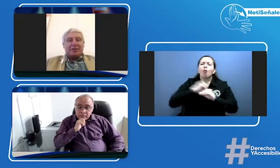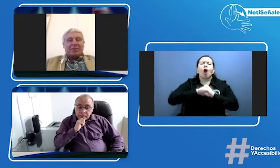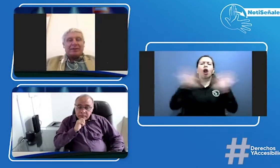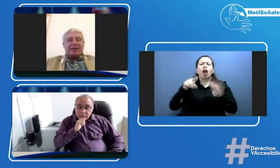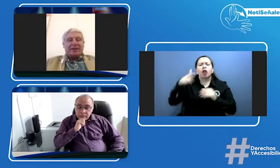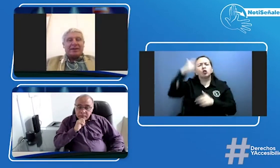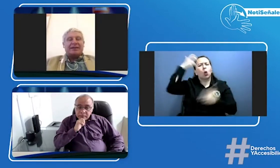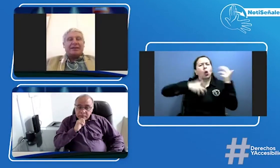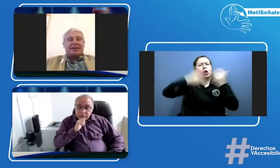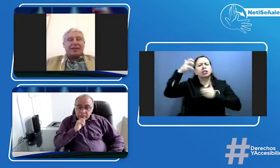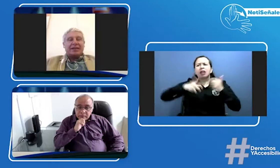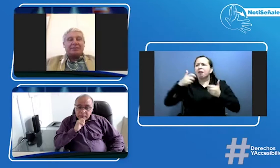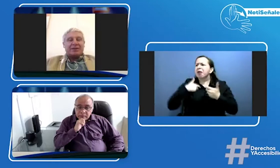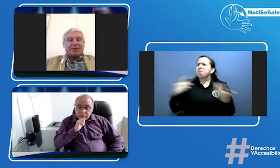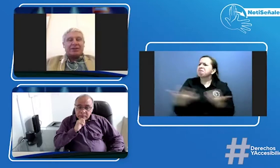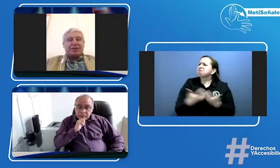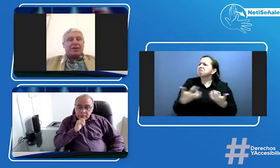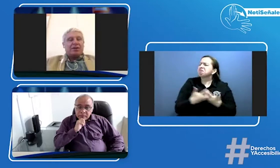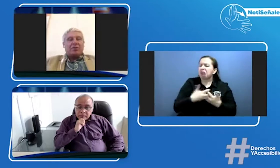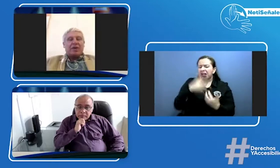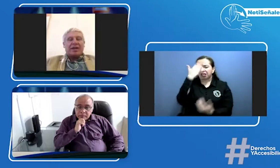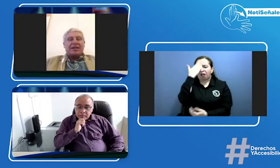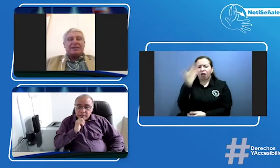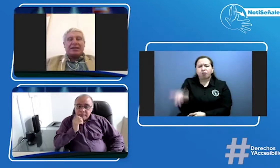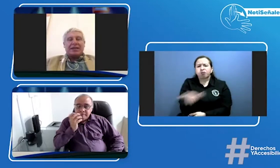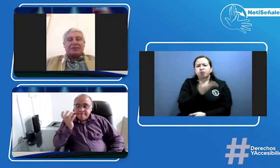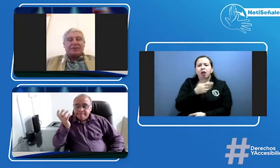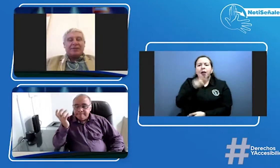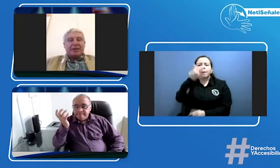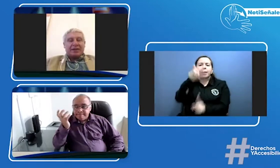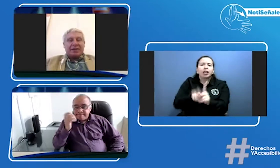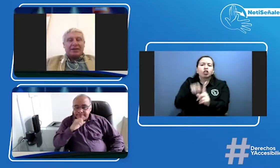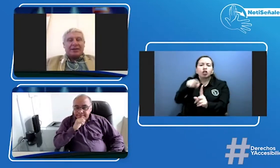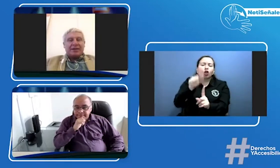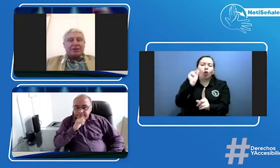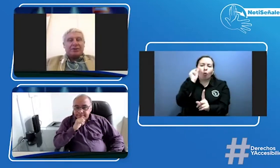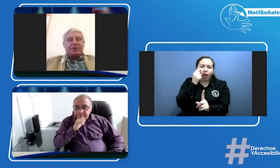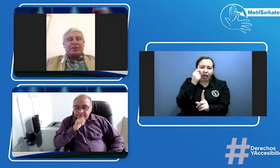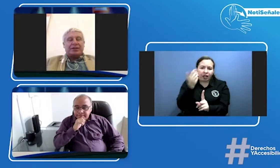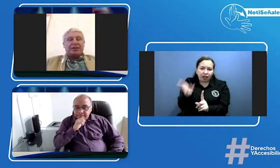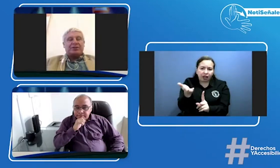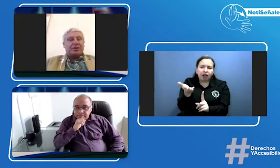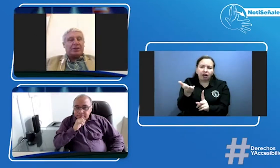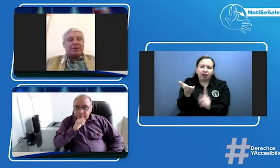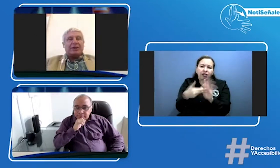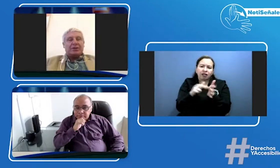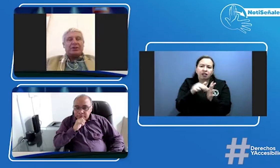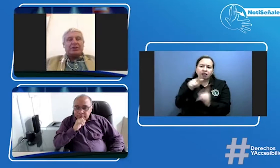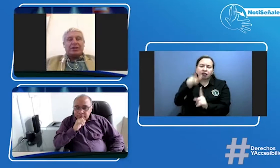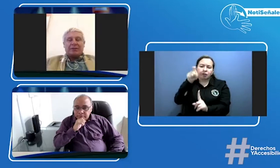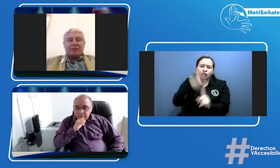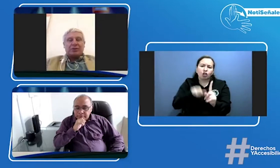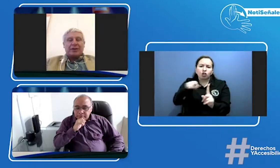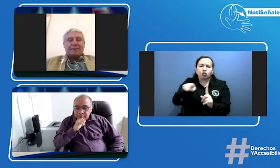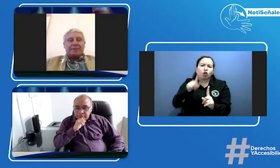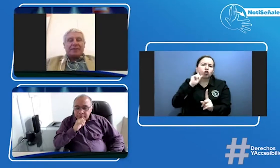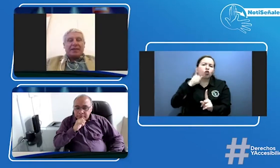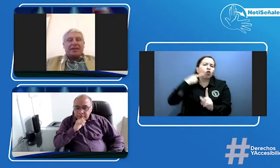obviamente entender que hay personas como Henry en este caso que tienen una soltera profunda y que